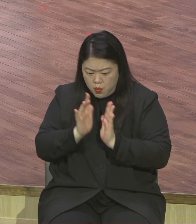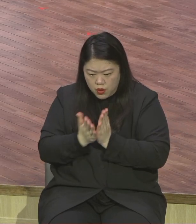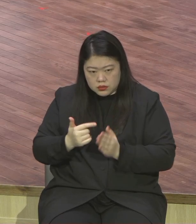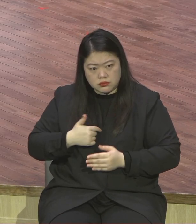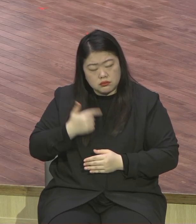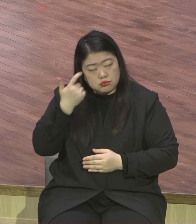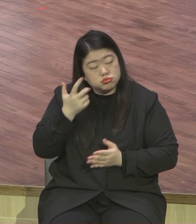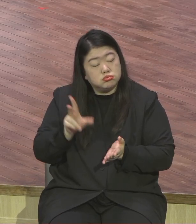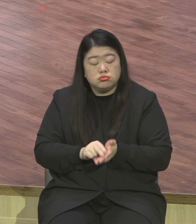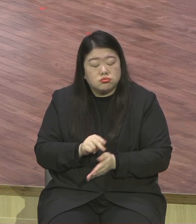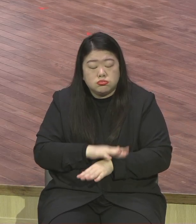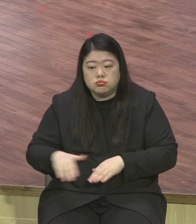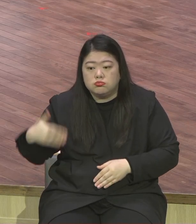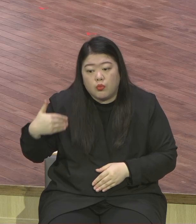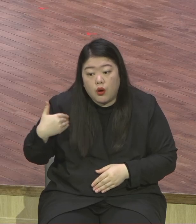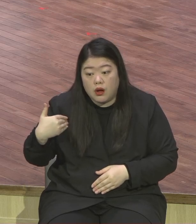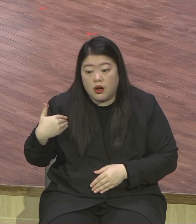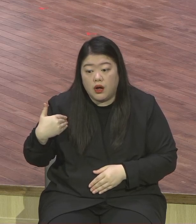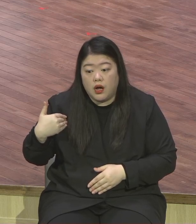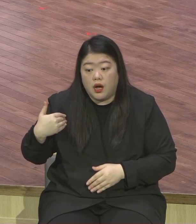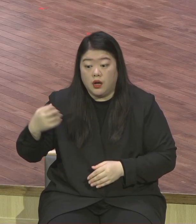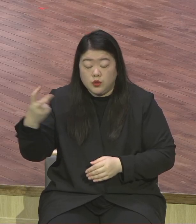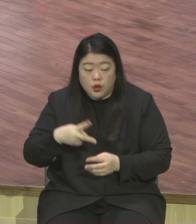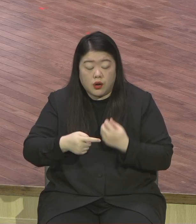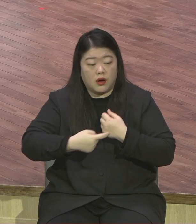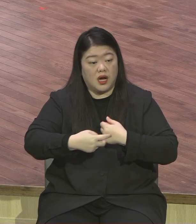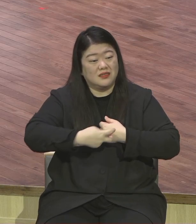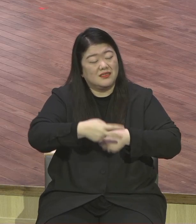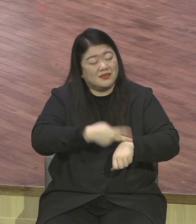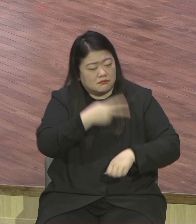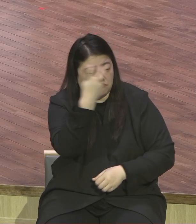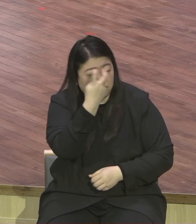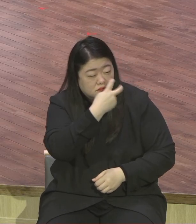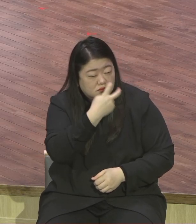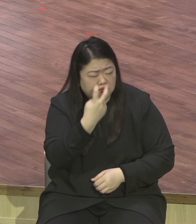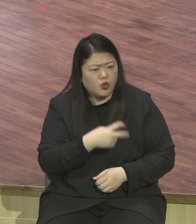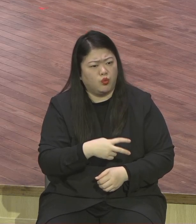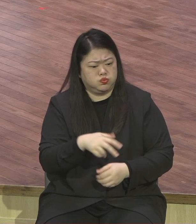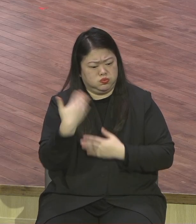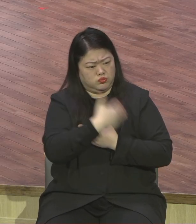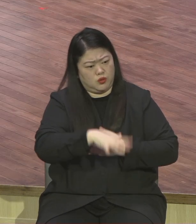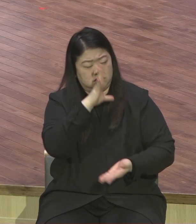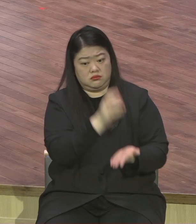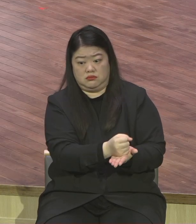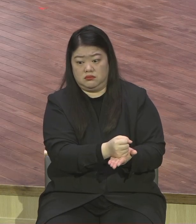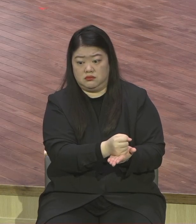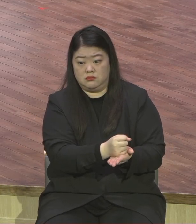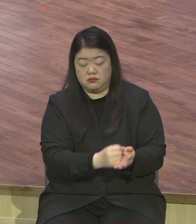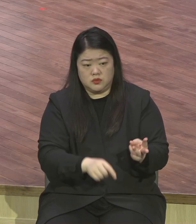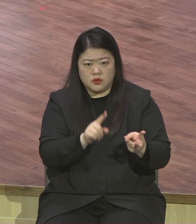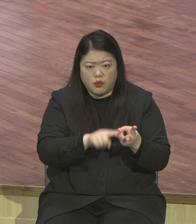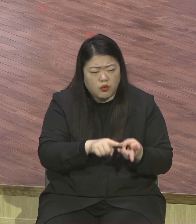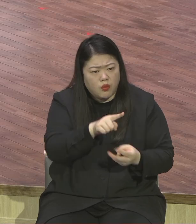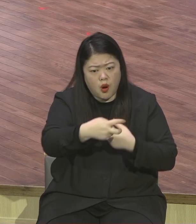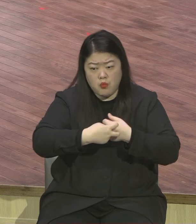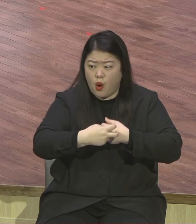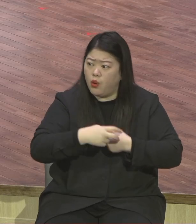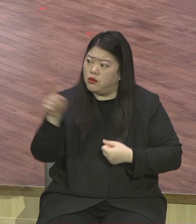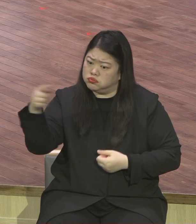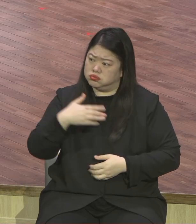의사도 몰라 경탈도 몰라 심리학자도 몰라 영적인 것을 모른단 말이에요. 그러니까 사단이 그걸 알고